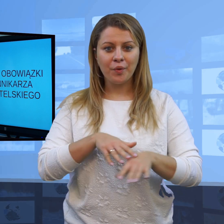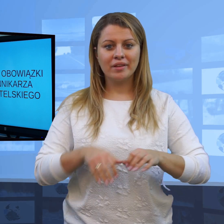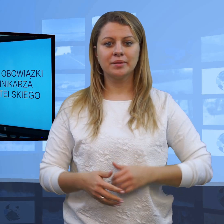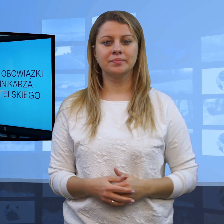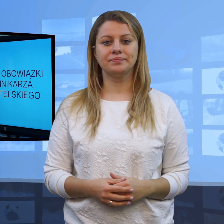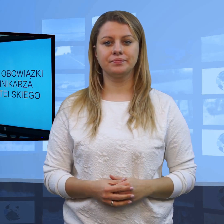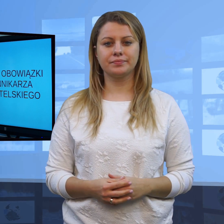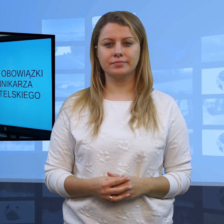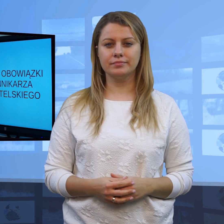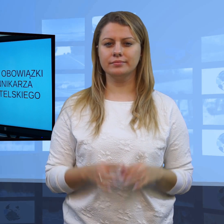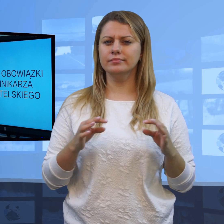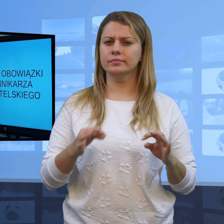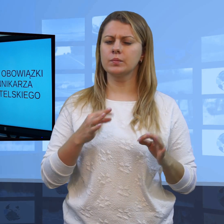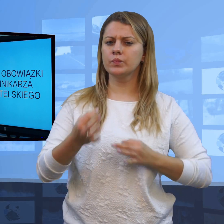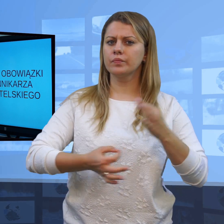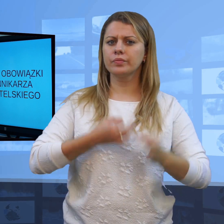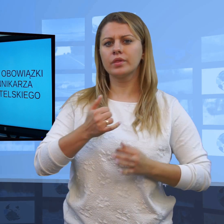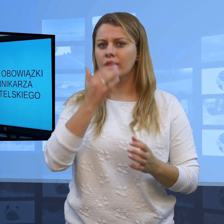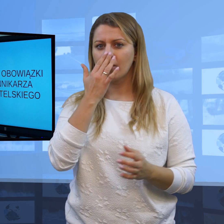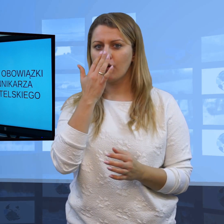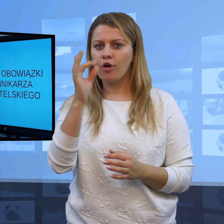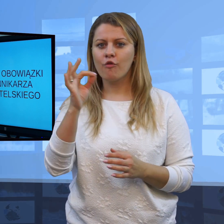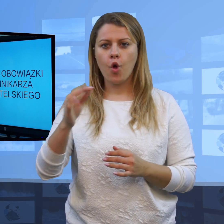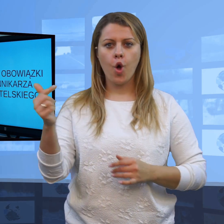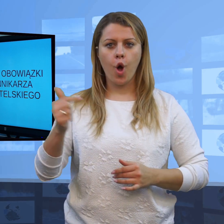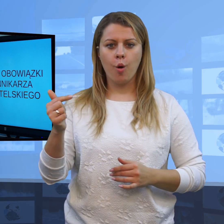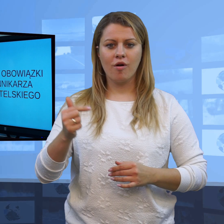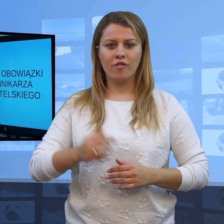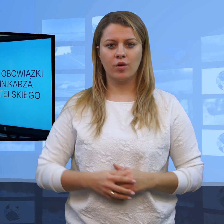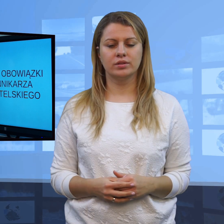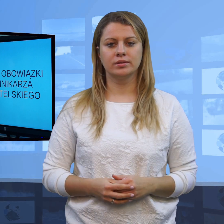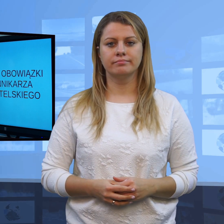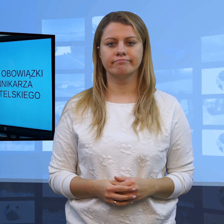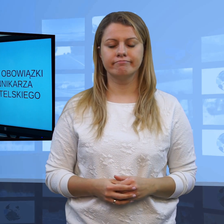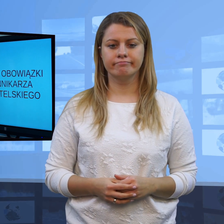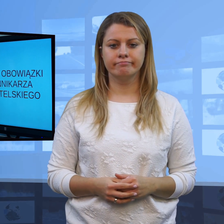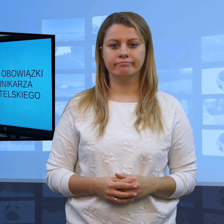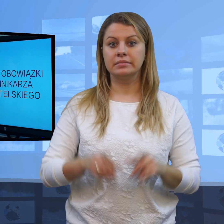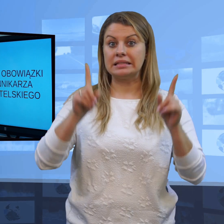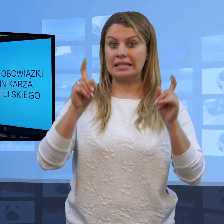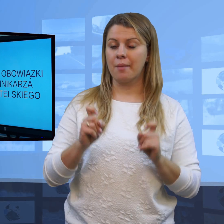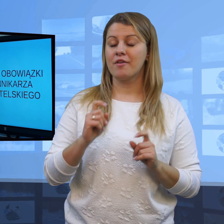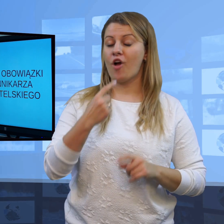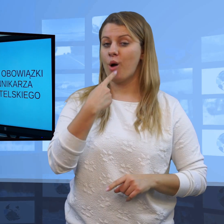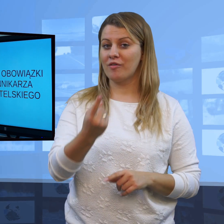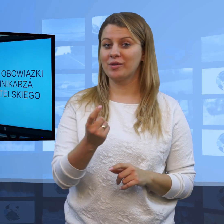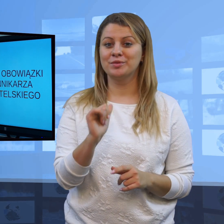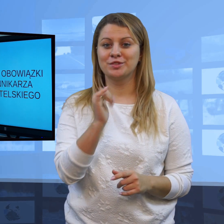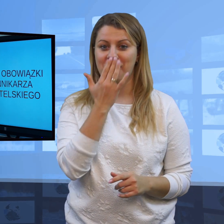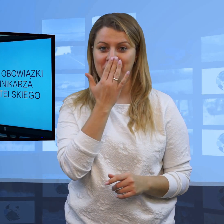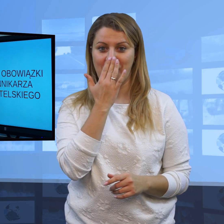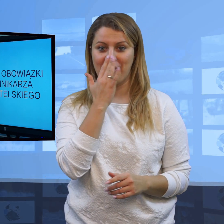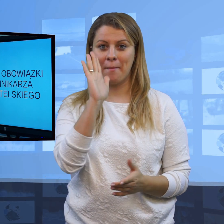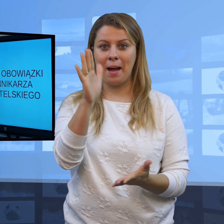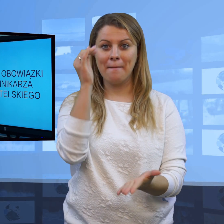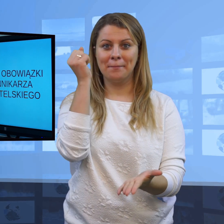Teraz pokażę Państwu troszeczkę więcej na ten temat. Zacznijmy od tego, jakie dziennikarz ma prawa.